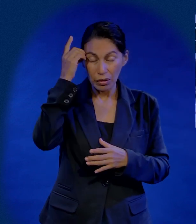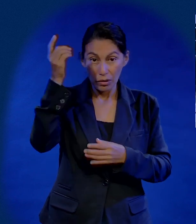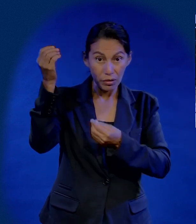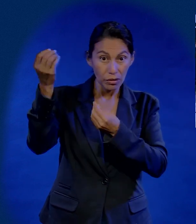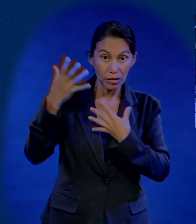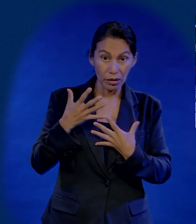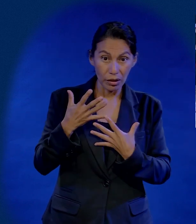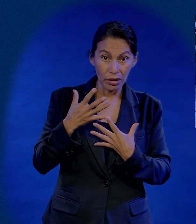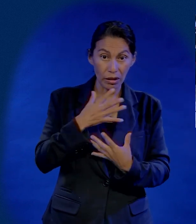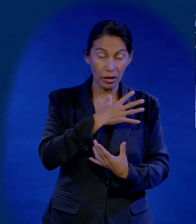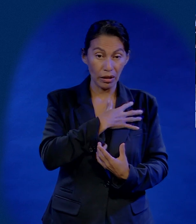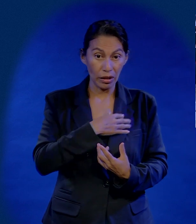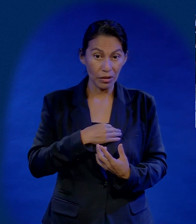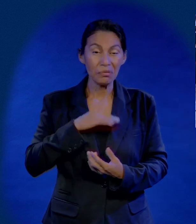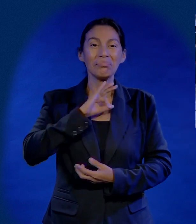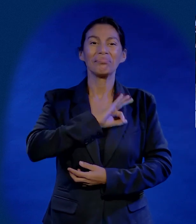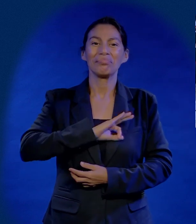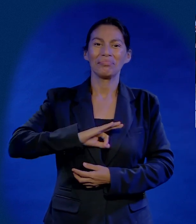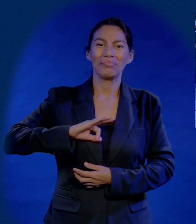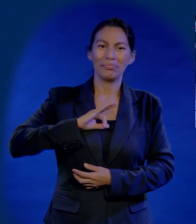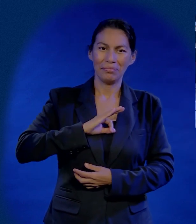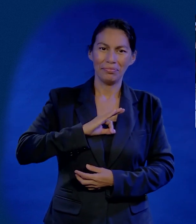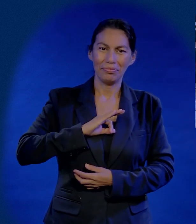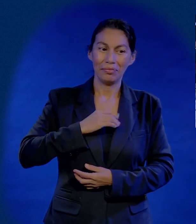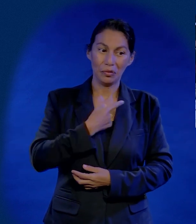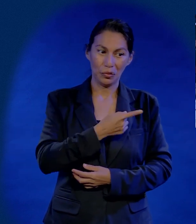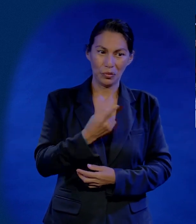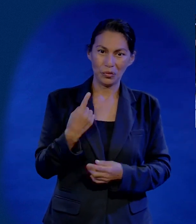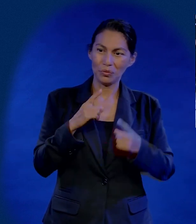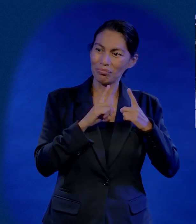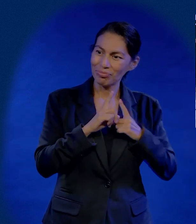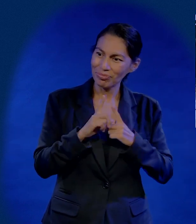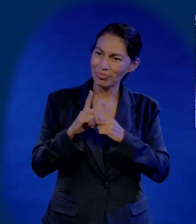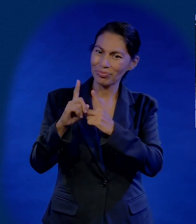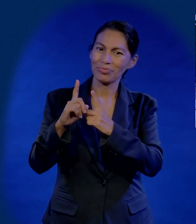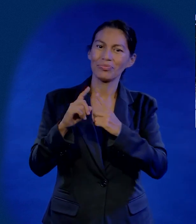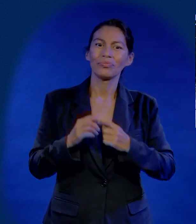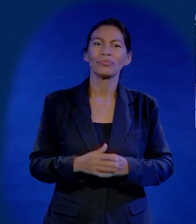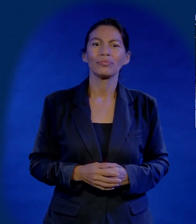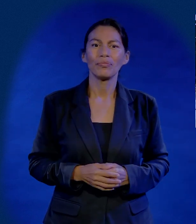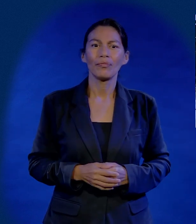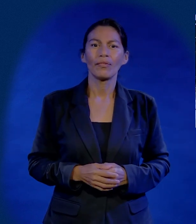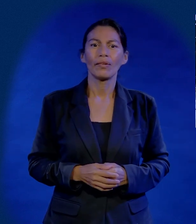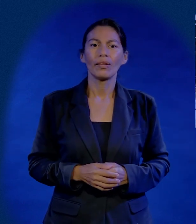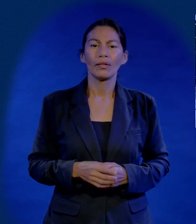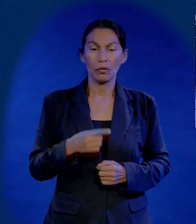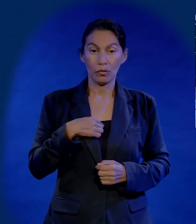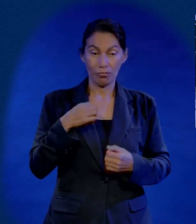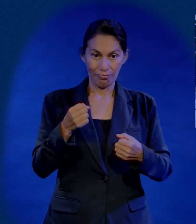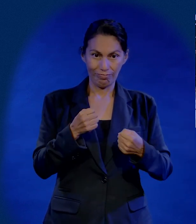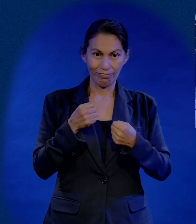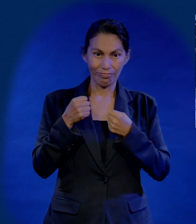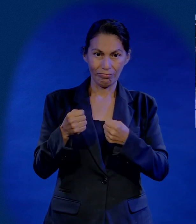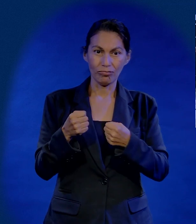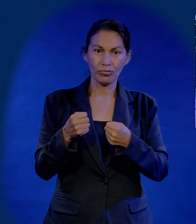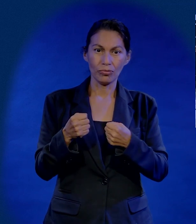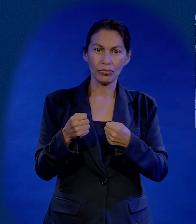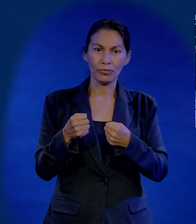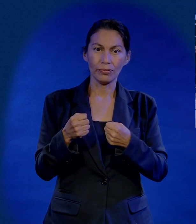que Dios ha dado para que sus hijos podamos ser muy felices mientras los seguimos. Muy felices. Yo tengo